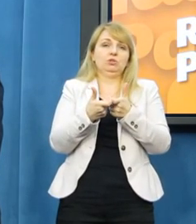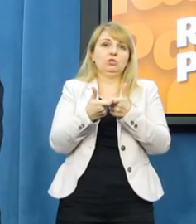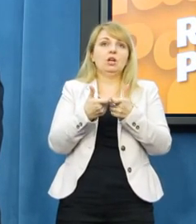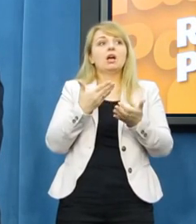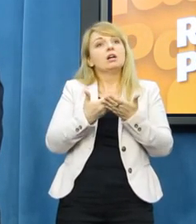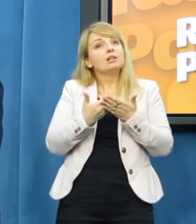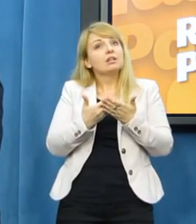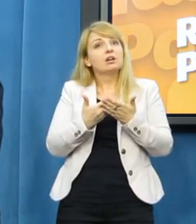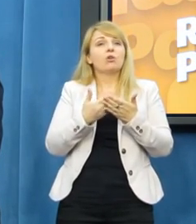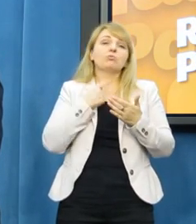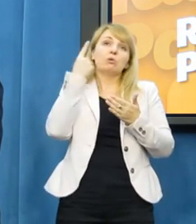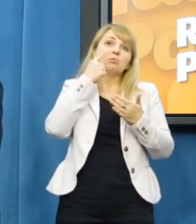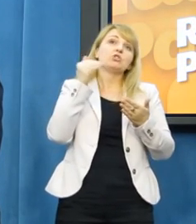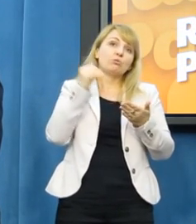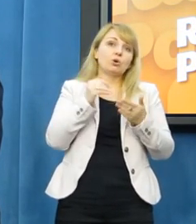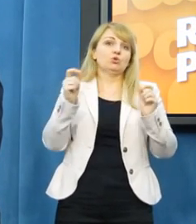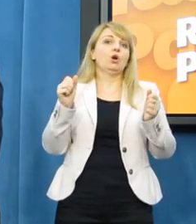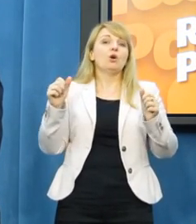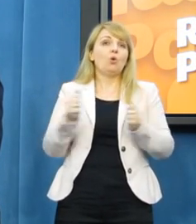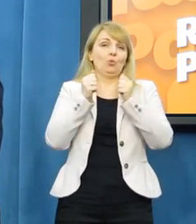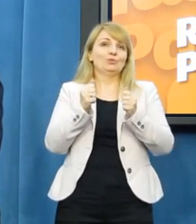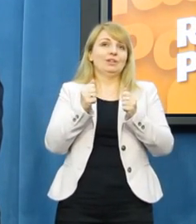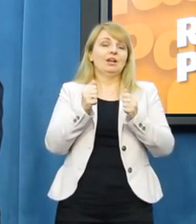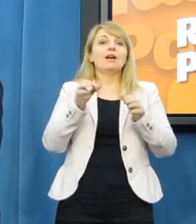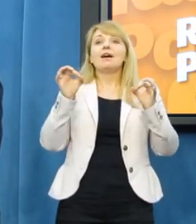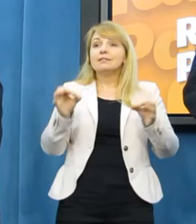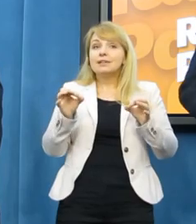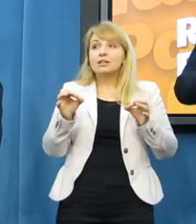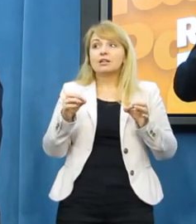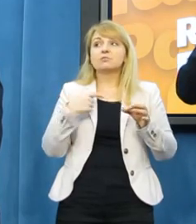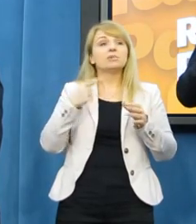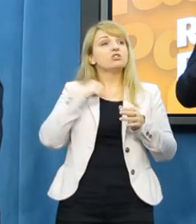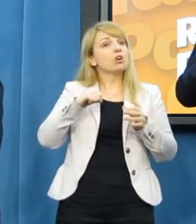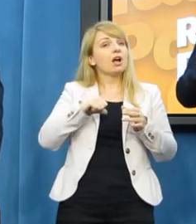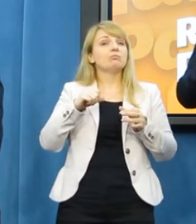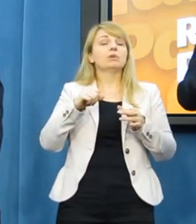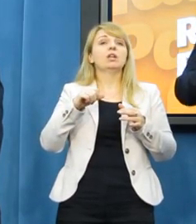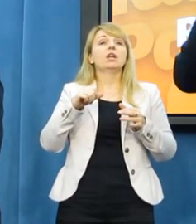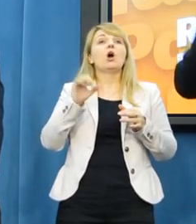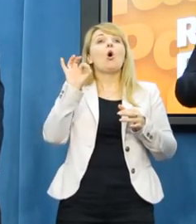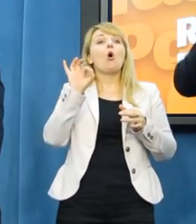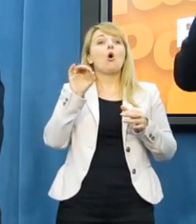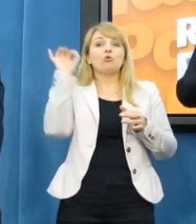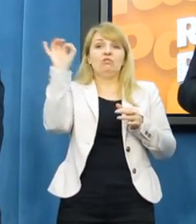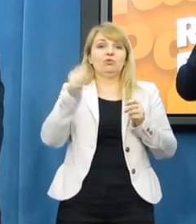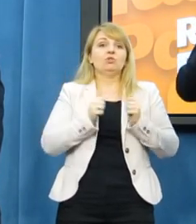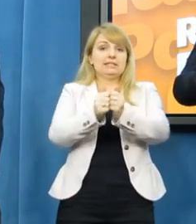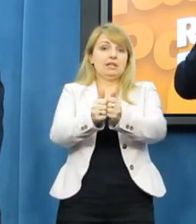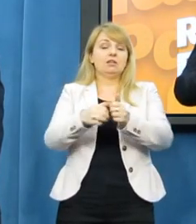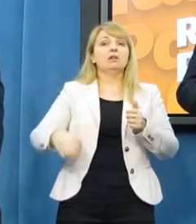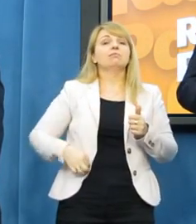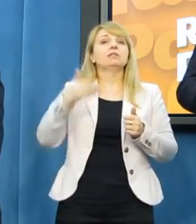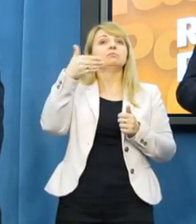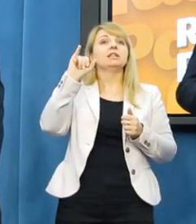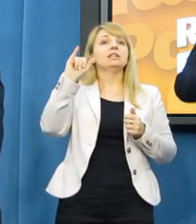wciąż takim hamulcowym do tej pory przynajmniej było SLD i Leszek Miller. Ja dzisiaj apeluję do niego, żeby on po prostu miał